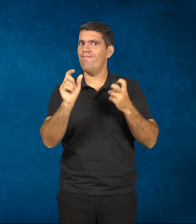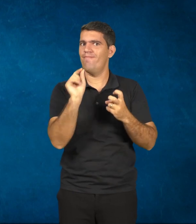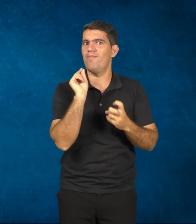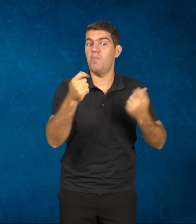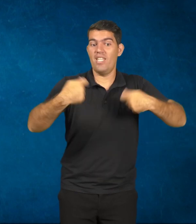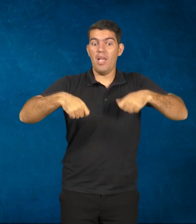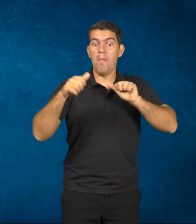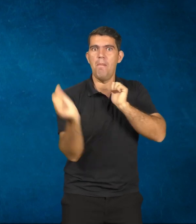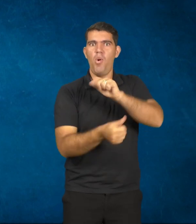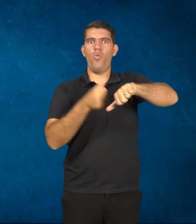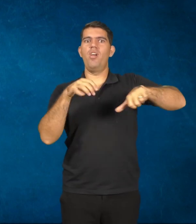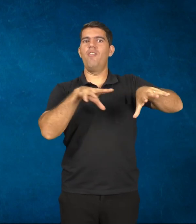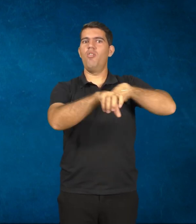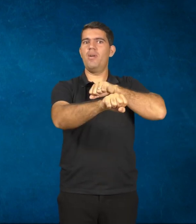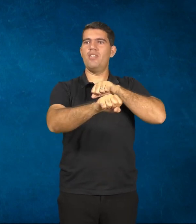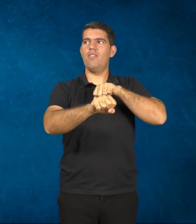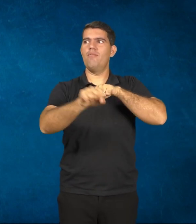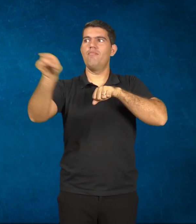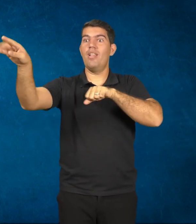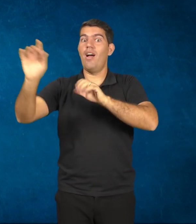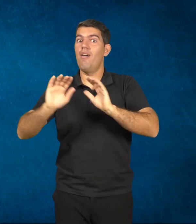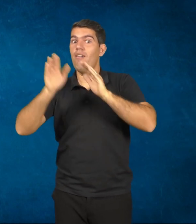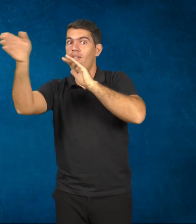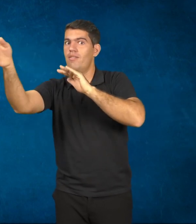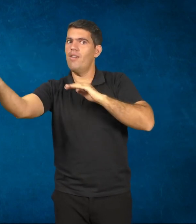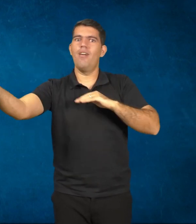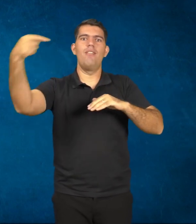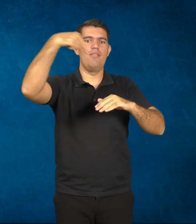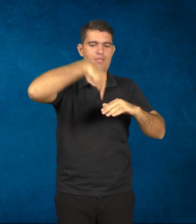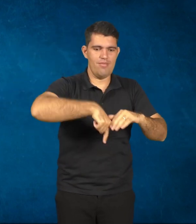formação. Então, vamos levar a formação para dentro da escola. Como é você fez isso?